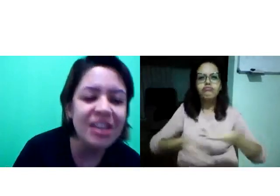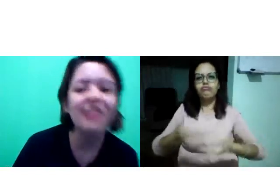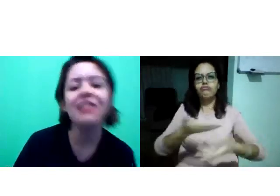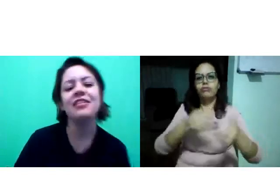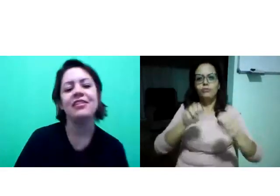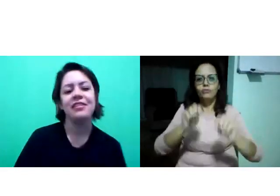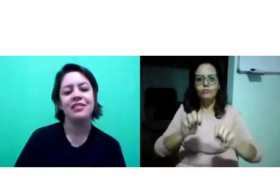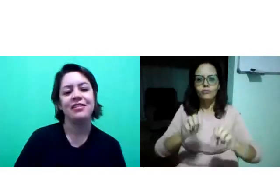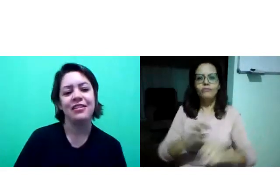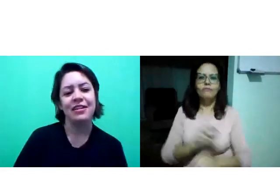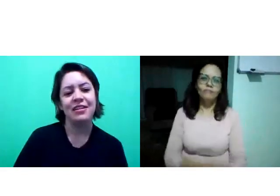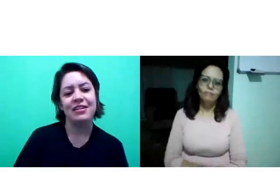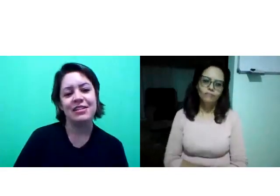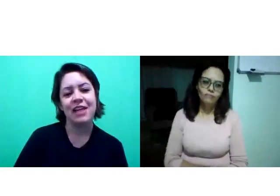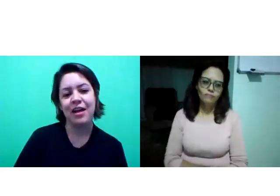Interagir.